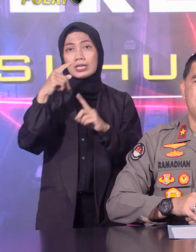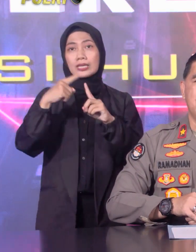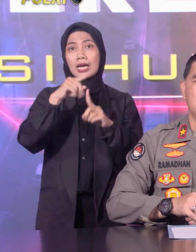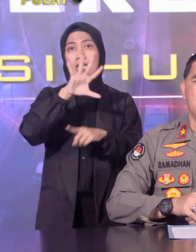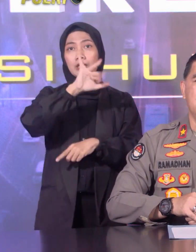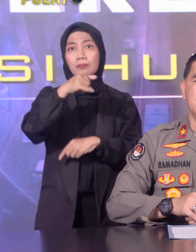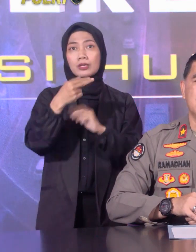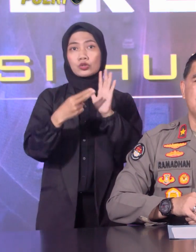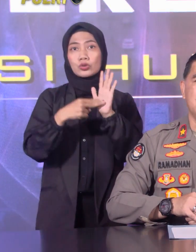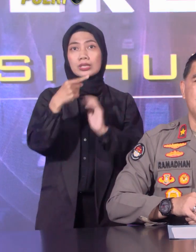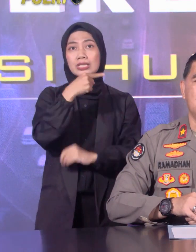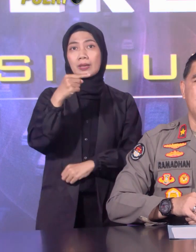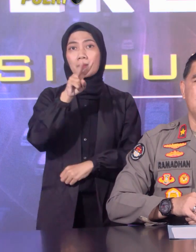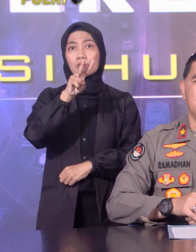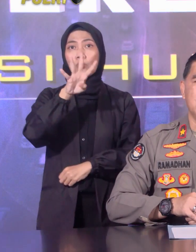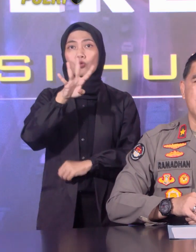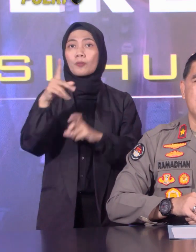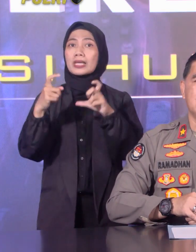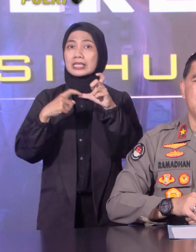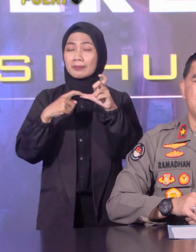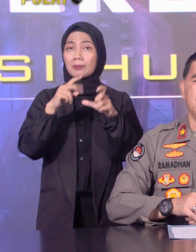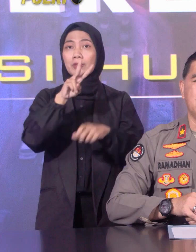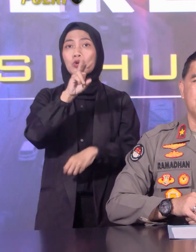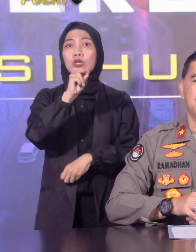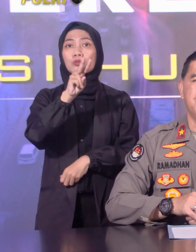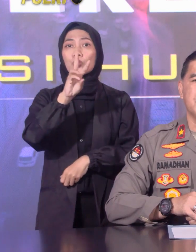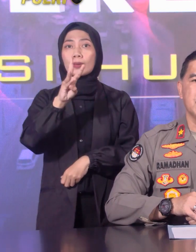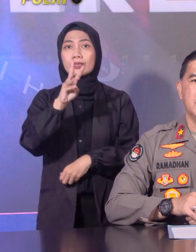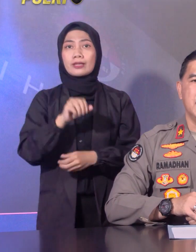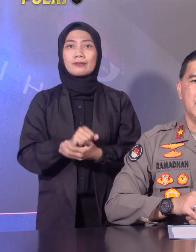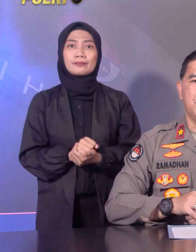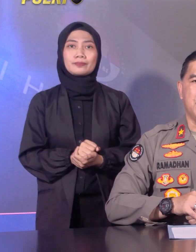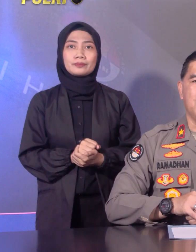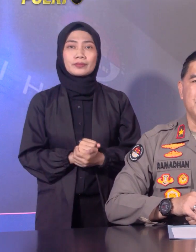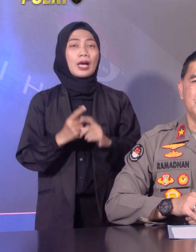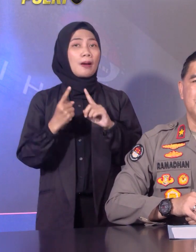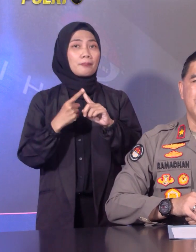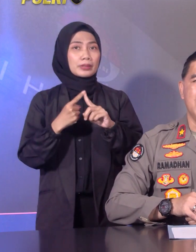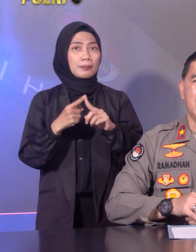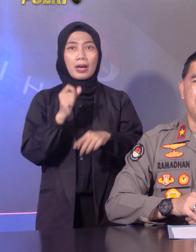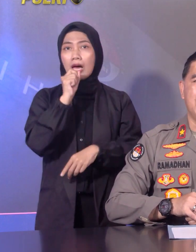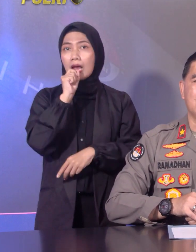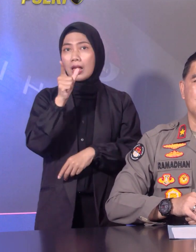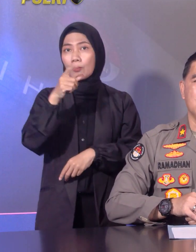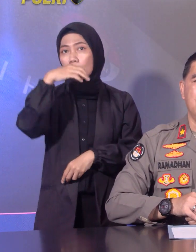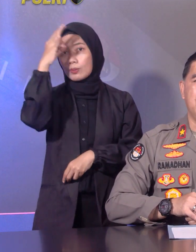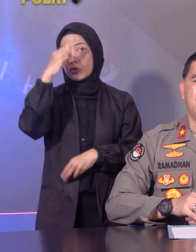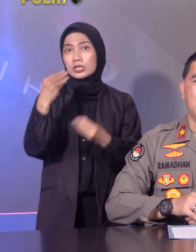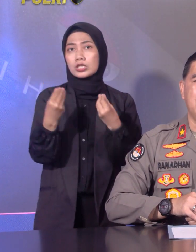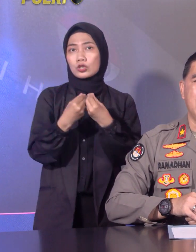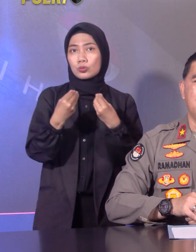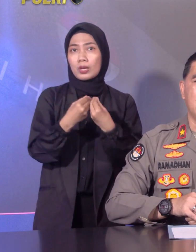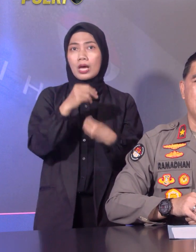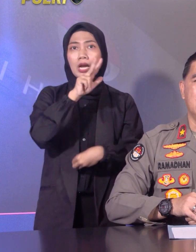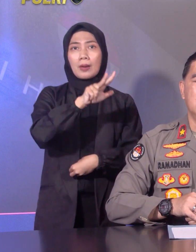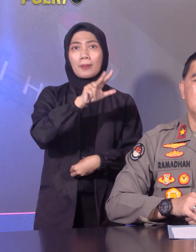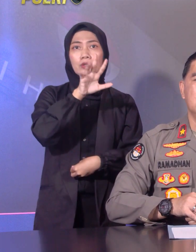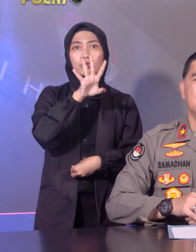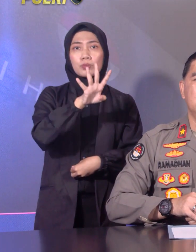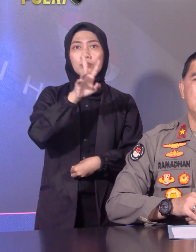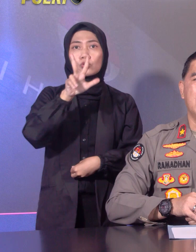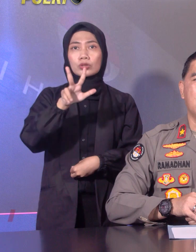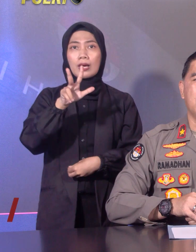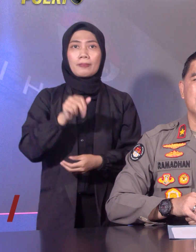sampai 24 September 2023 adalah sebagai berikut. Laporan Polisi sebanyak 848 laporan.